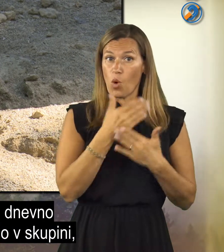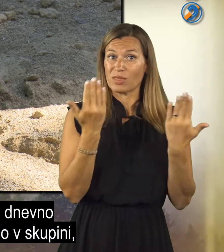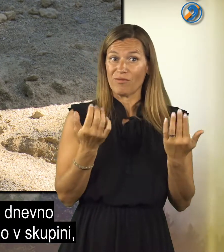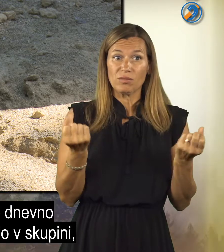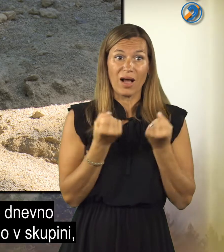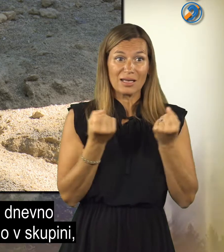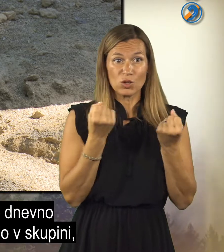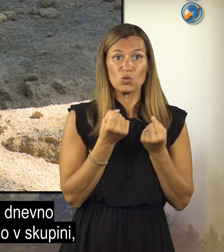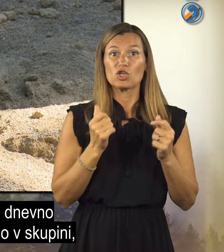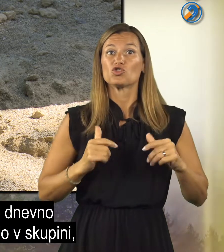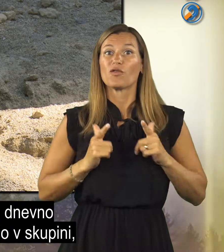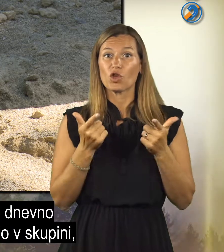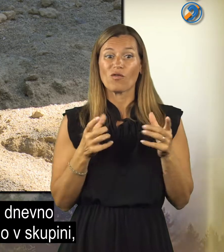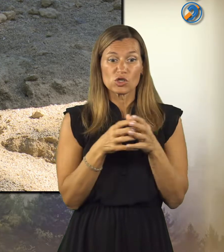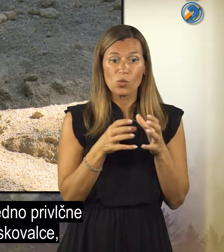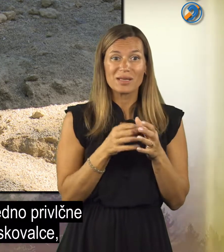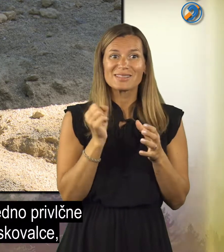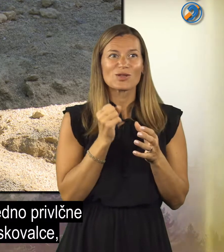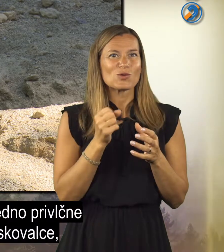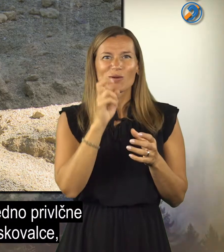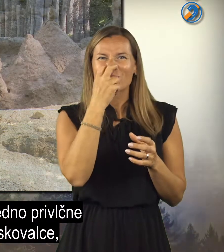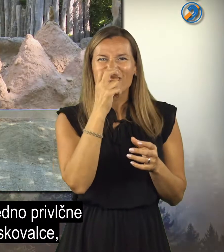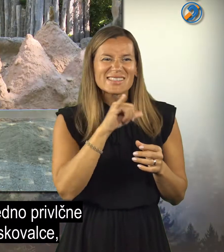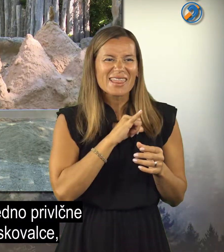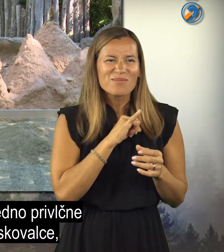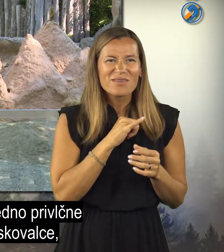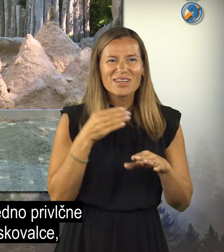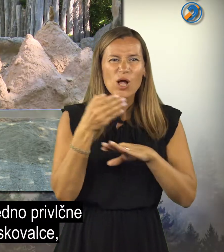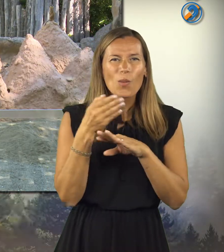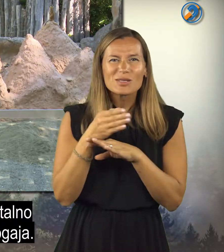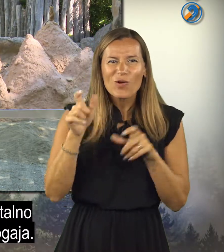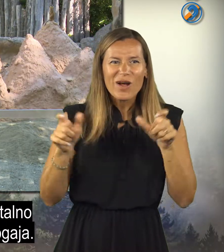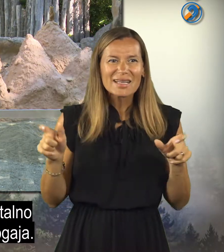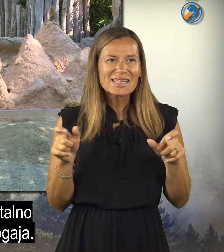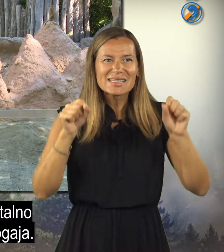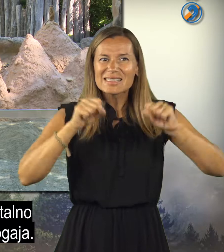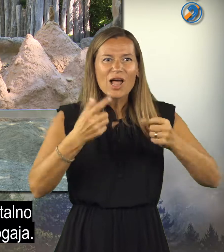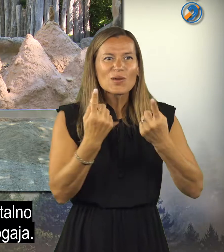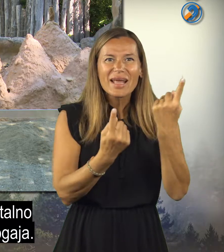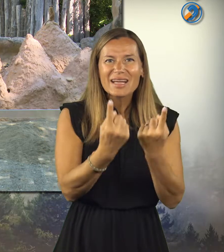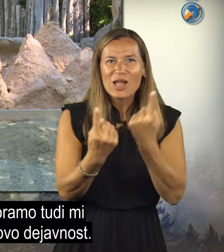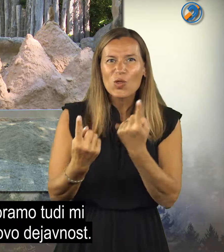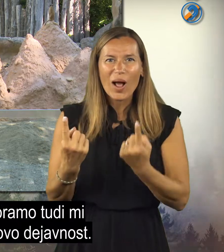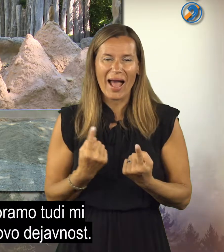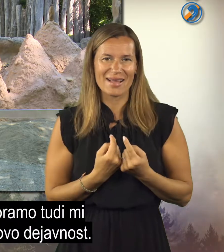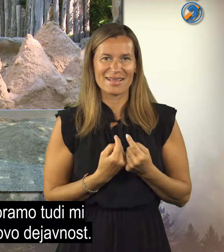so dnevno dejavne in živijo v skupini, zato so tudi izredno privlašne za naše obiskovalce, ker se stalno nekaj dogaja.